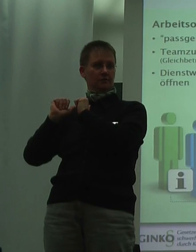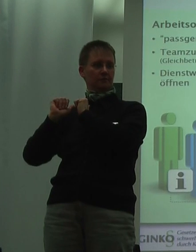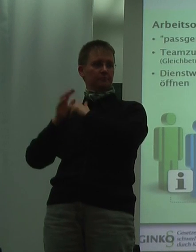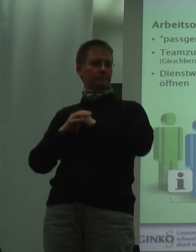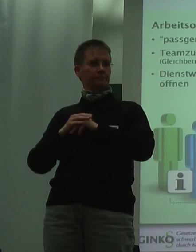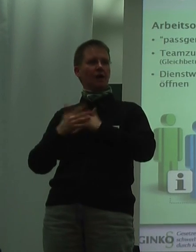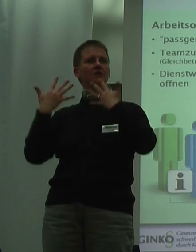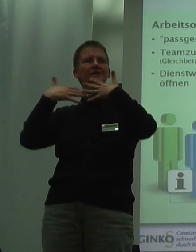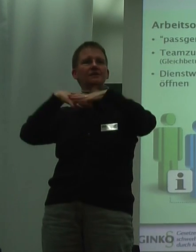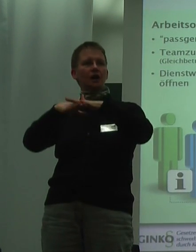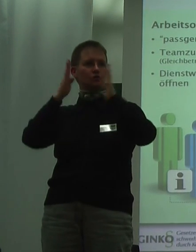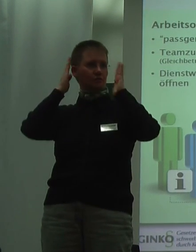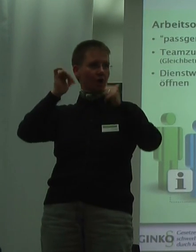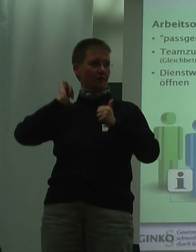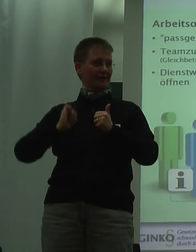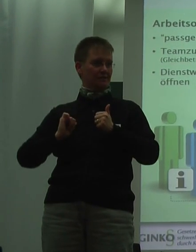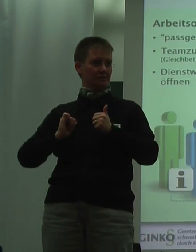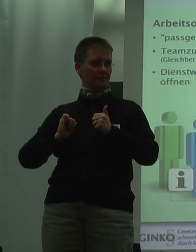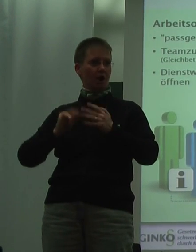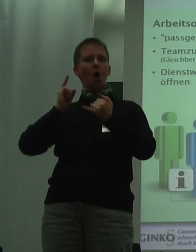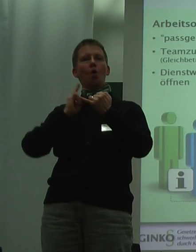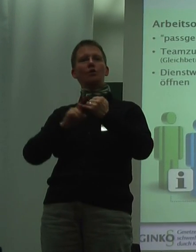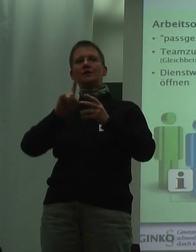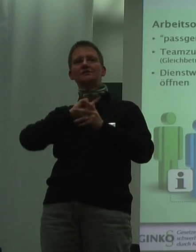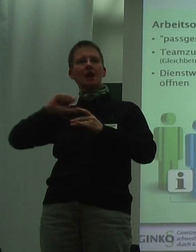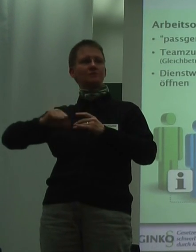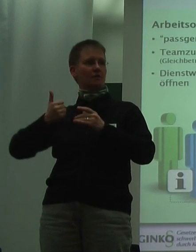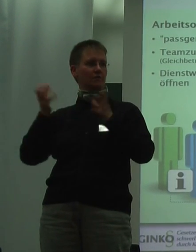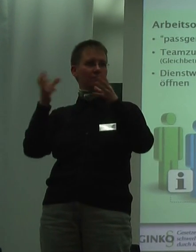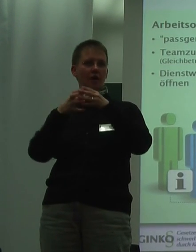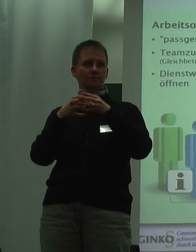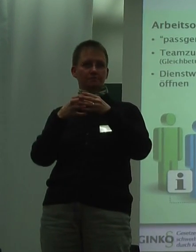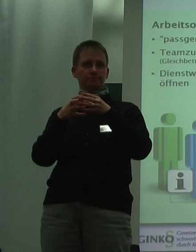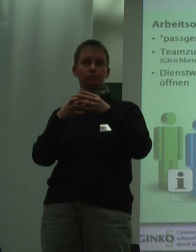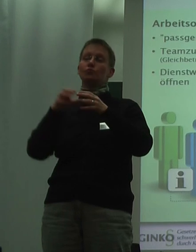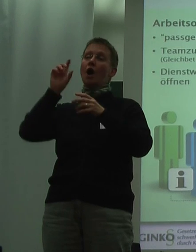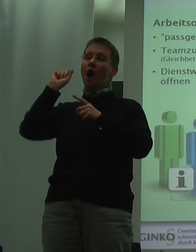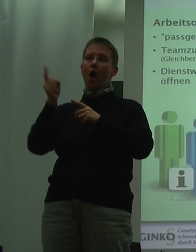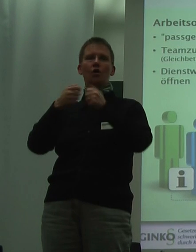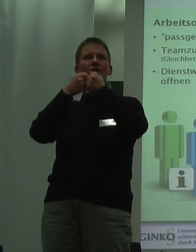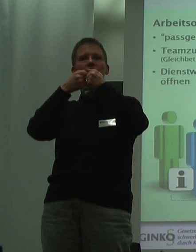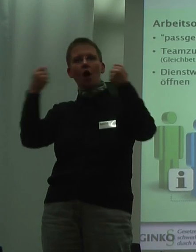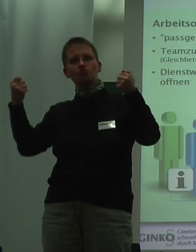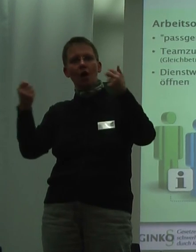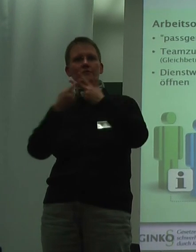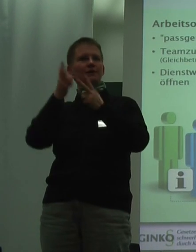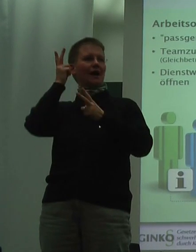Integrationsfachdienste und Selbsthilfeverbände, können aber auch Gewerkschaften und Rechtsanwerte sein.